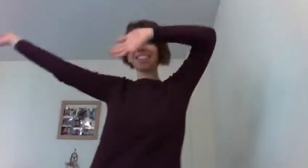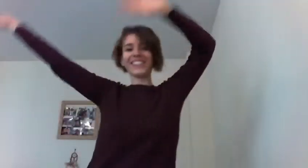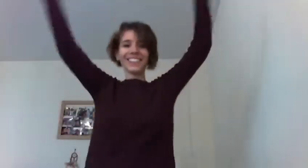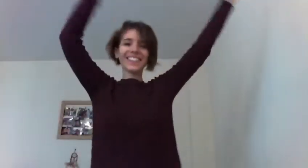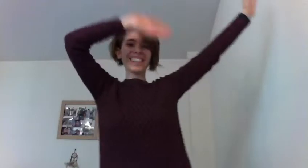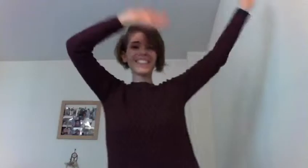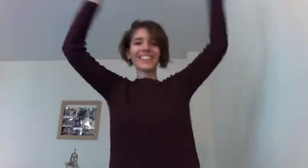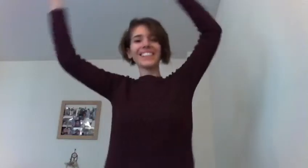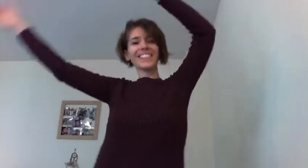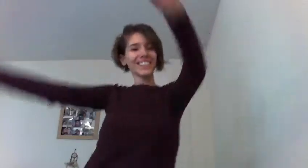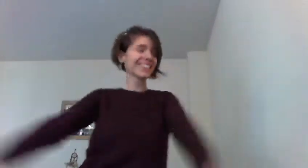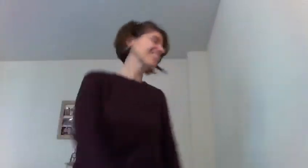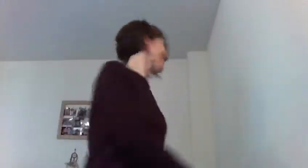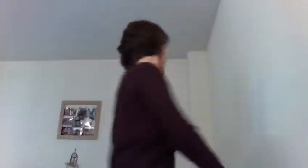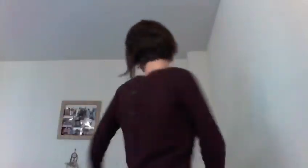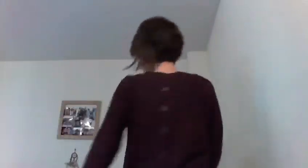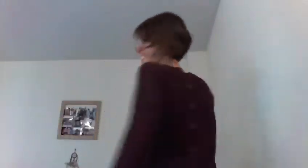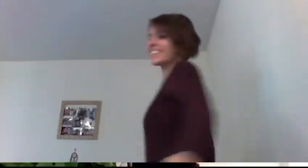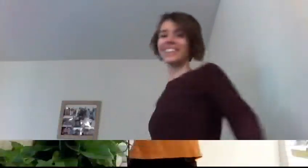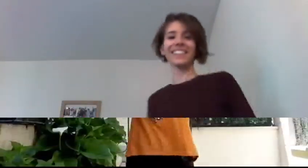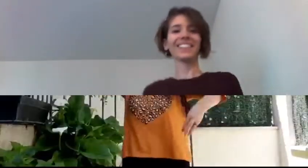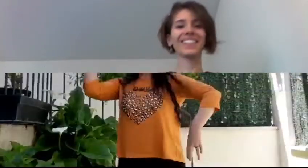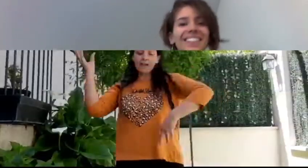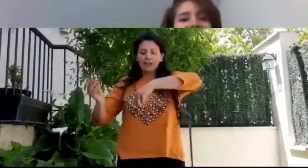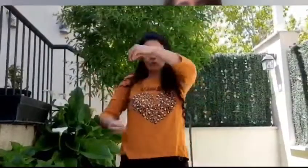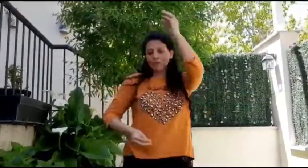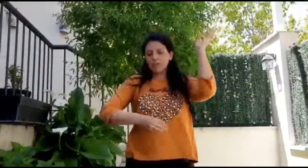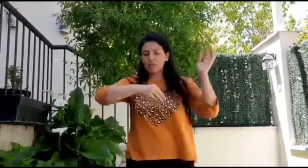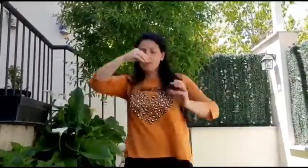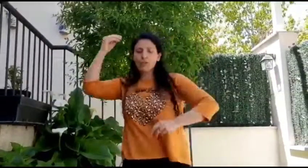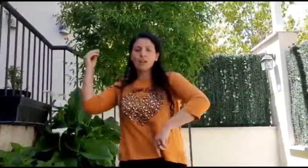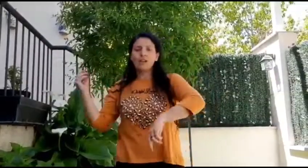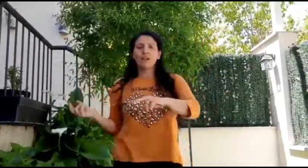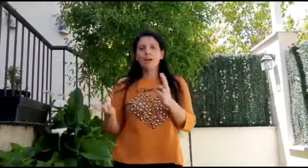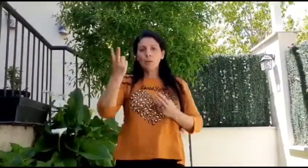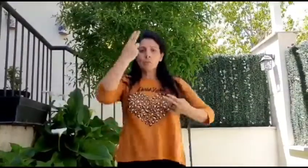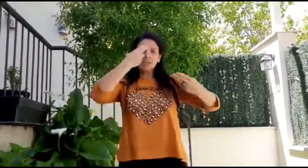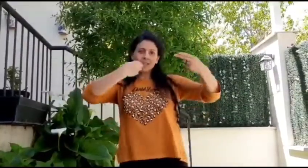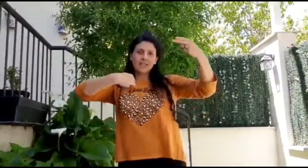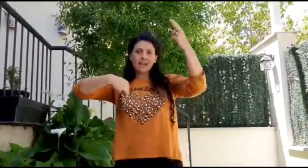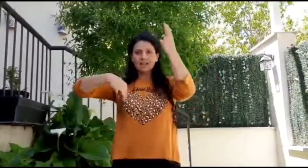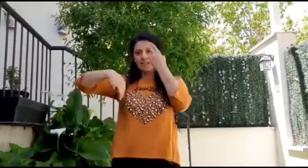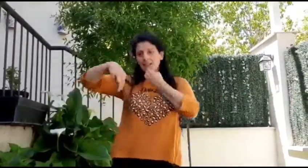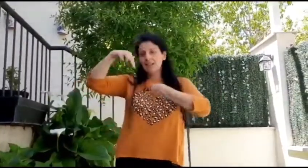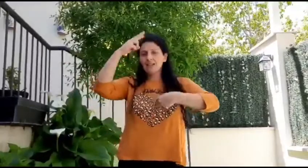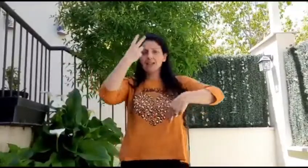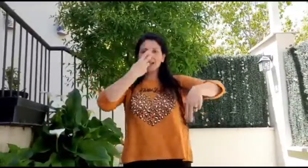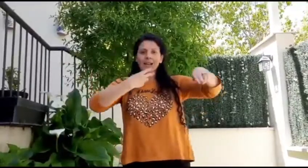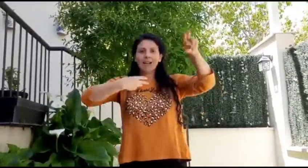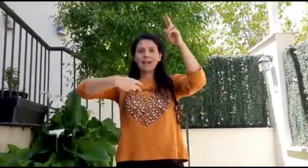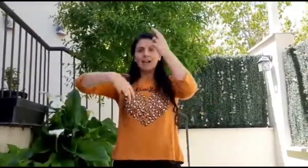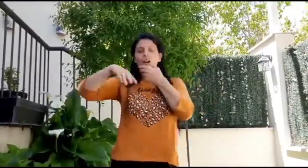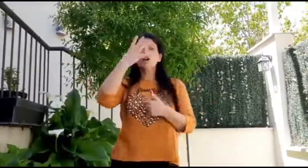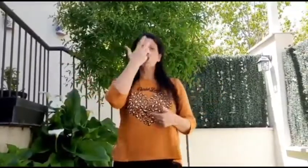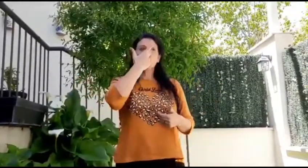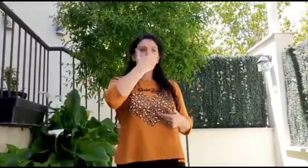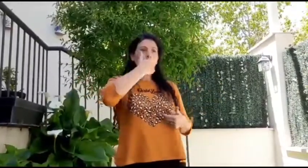que se pueda pueda Quitarse la cara, color